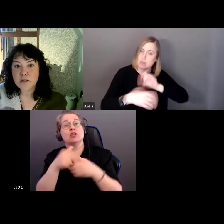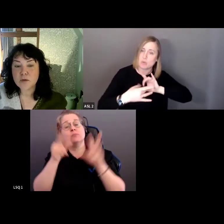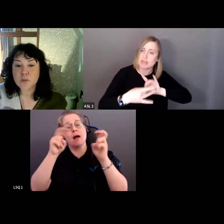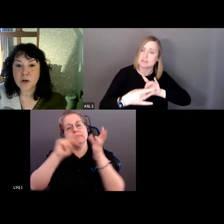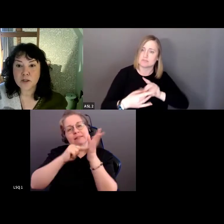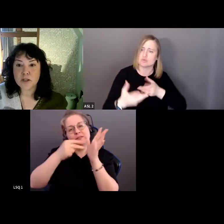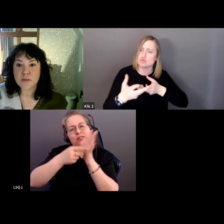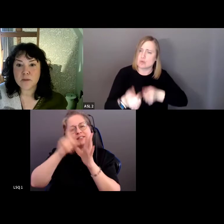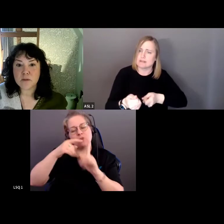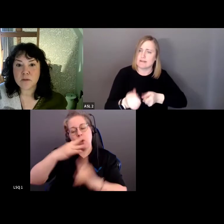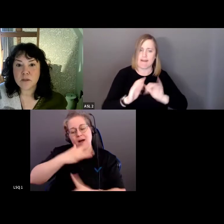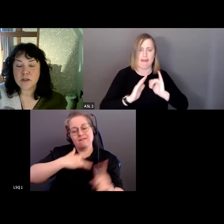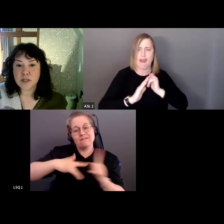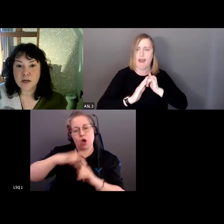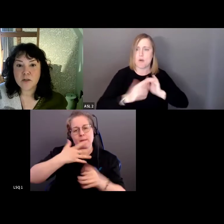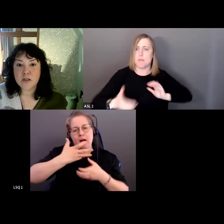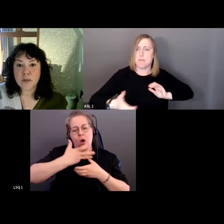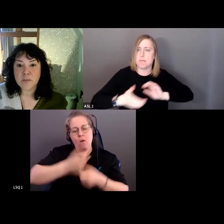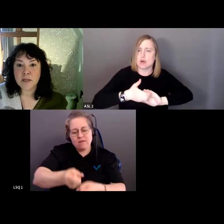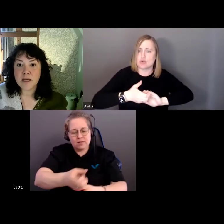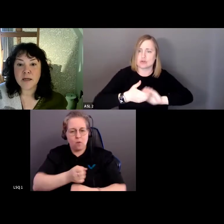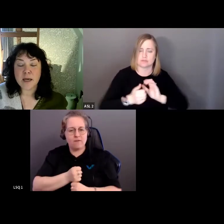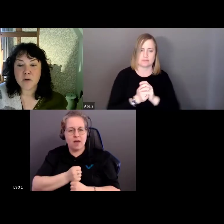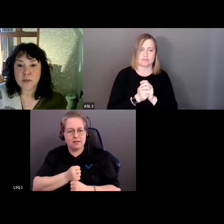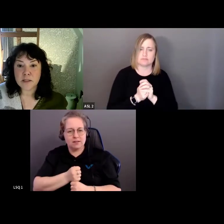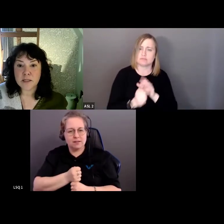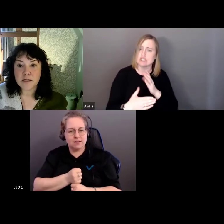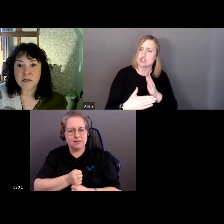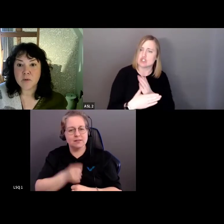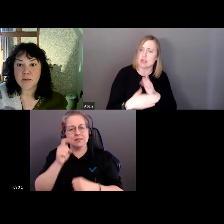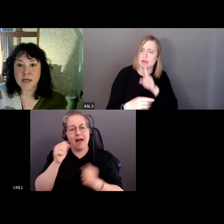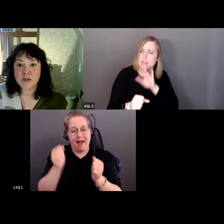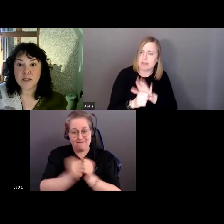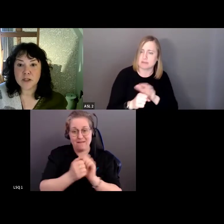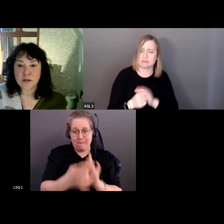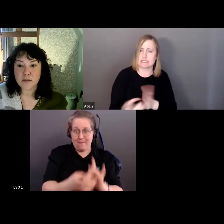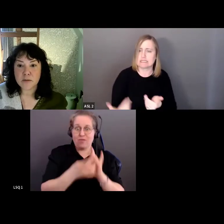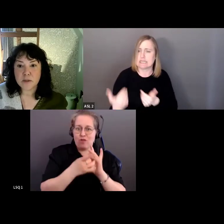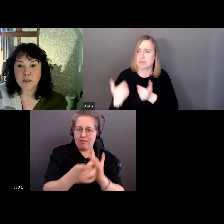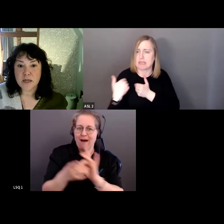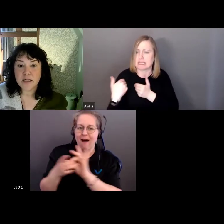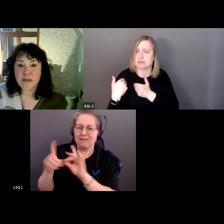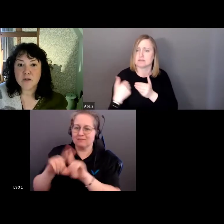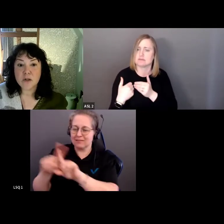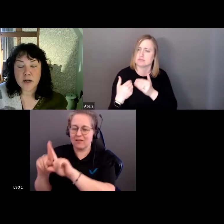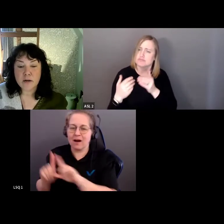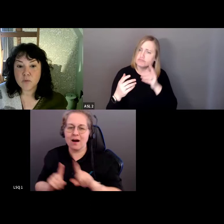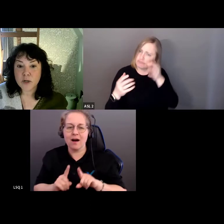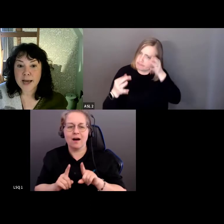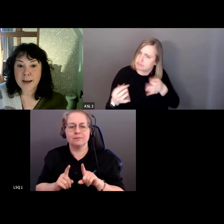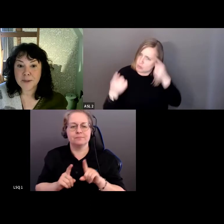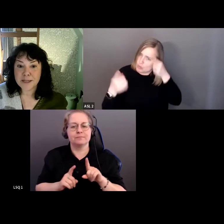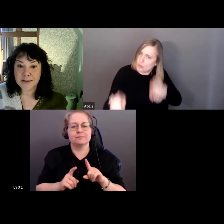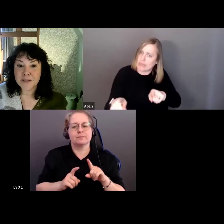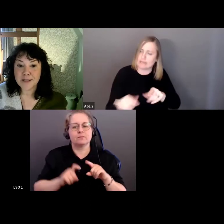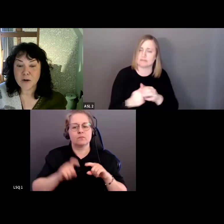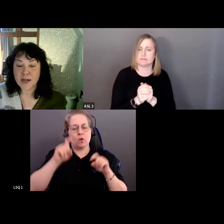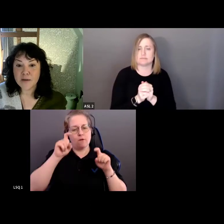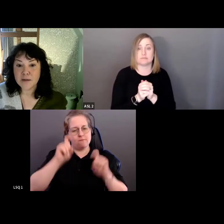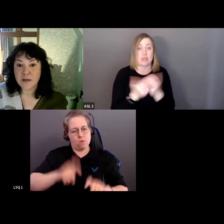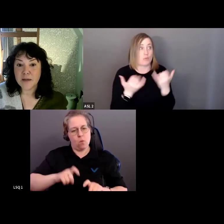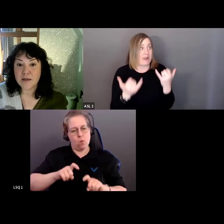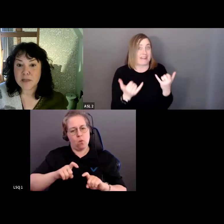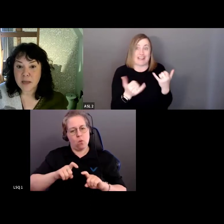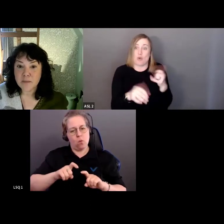un climat de confiance. On peut le faire grâce à des partenariats. en soyant comptables les